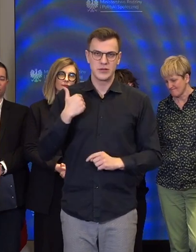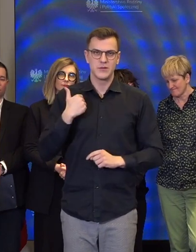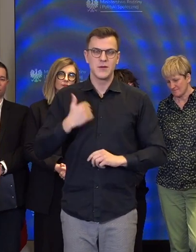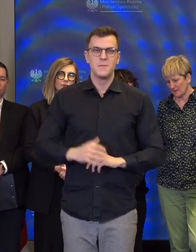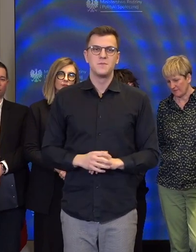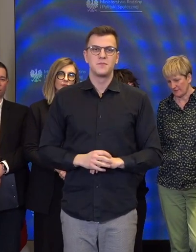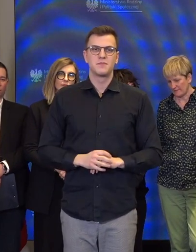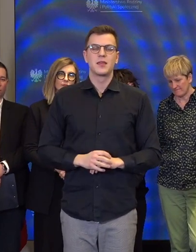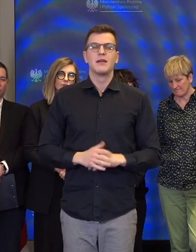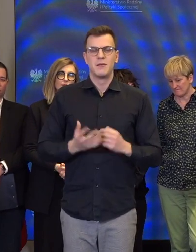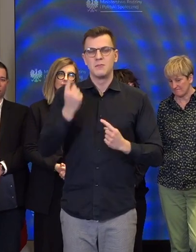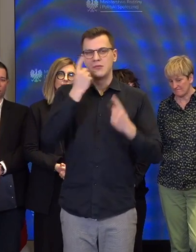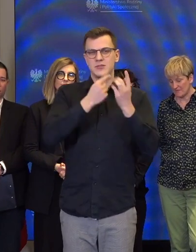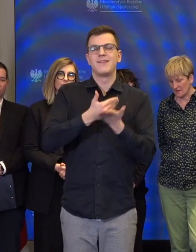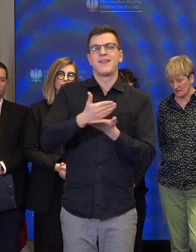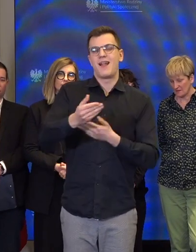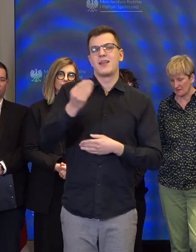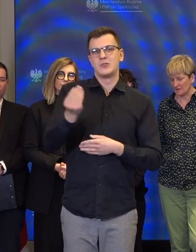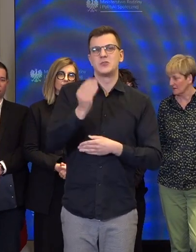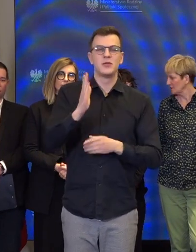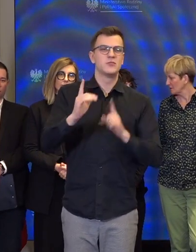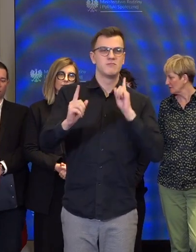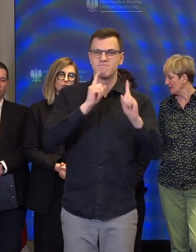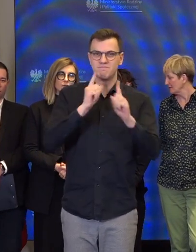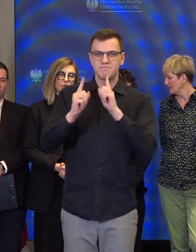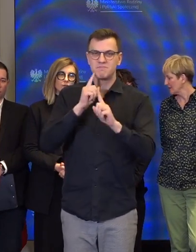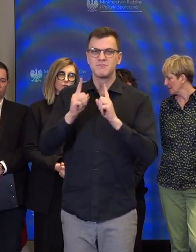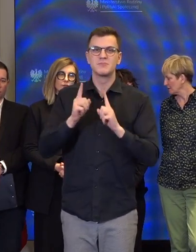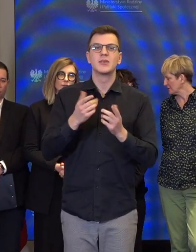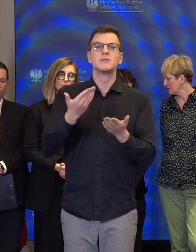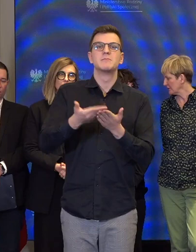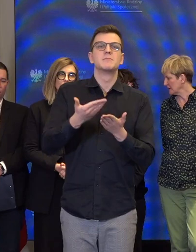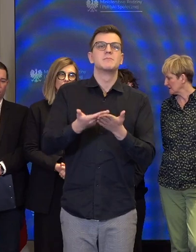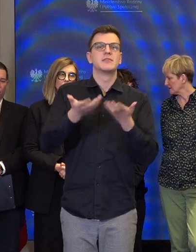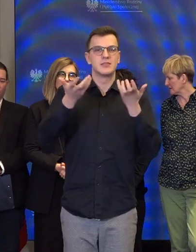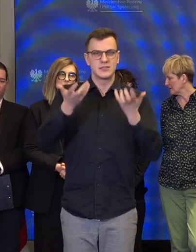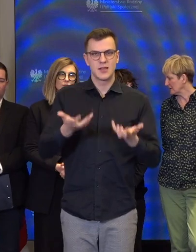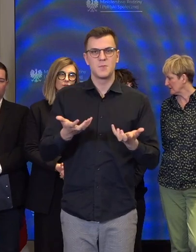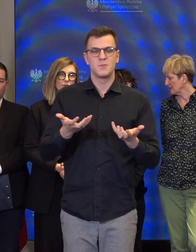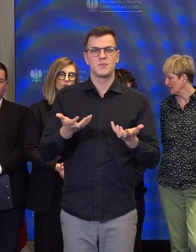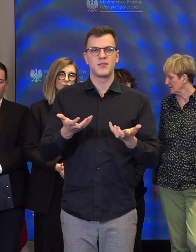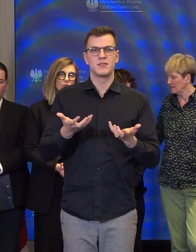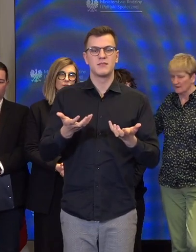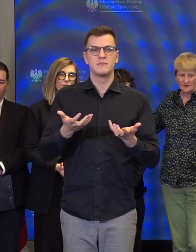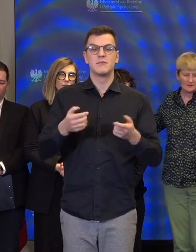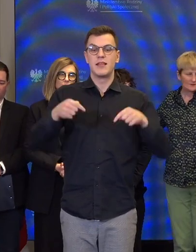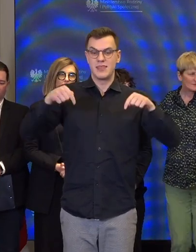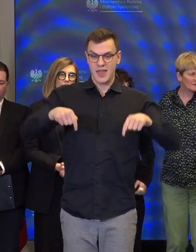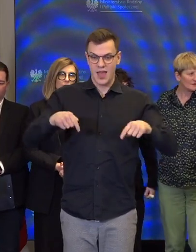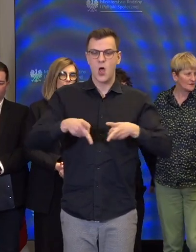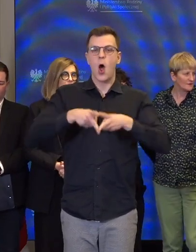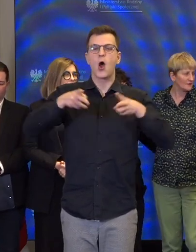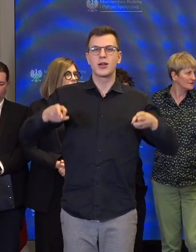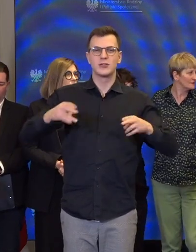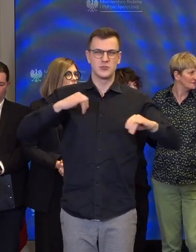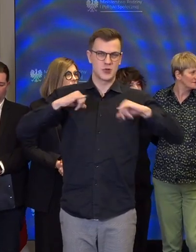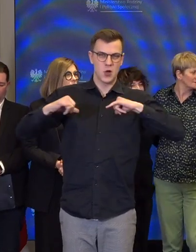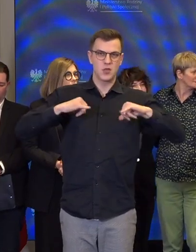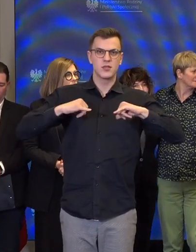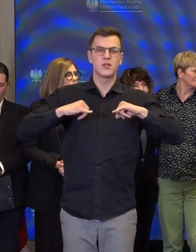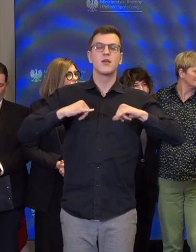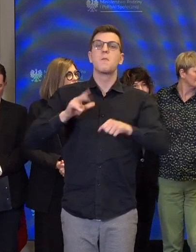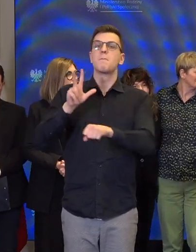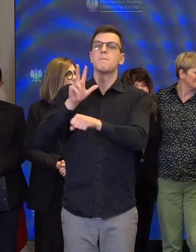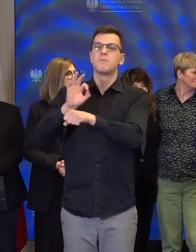że dalej będziemy prowadzili rozmowy takie, które doprowadzą do tego, że w tej kadencji Sejmu ten projekt